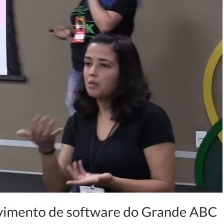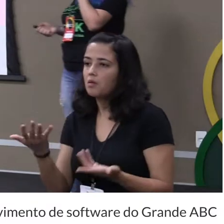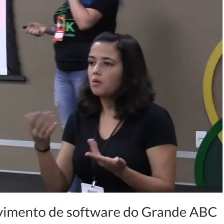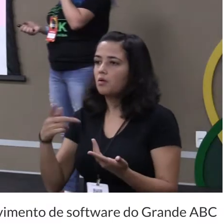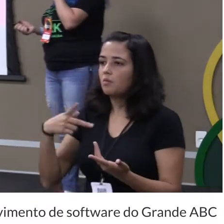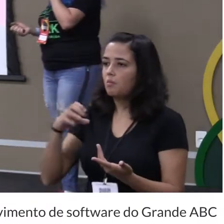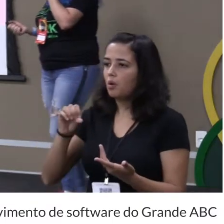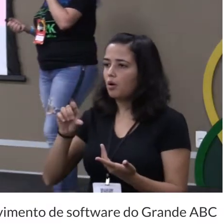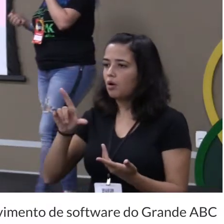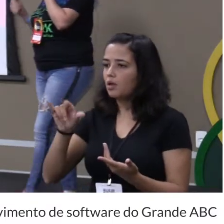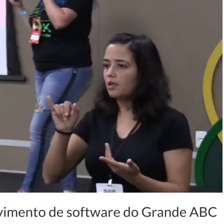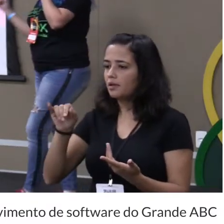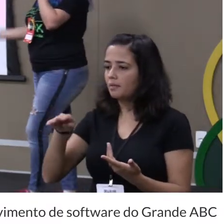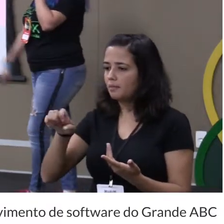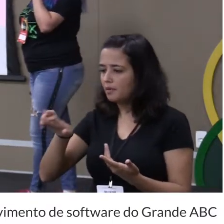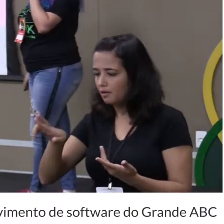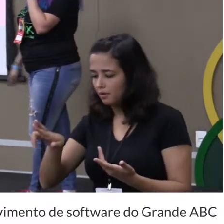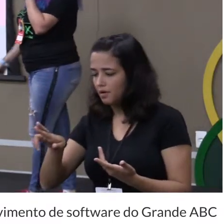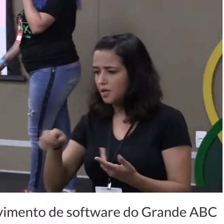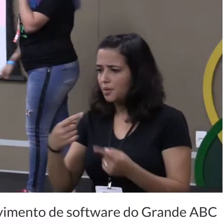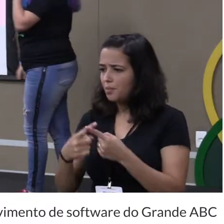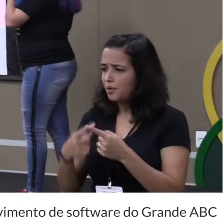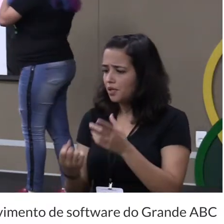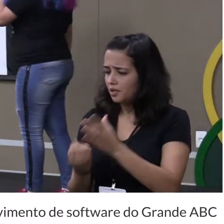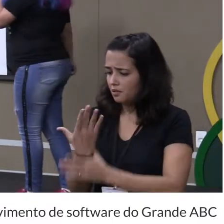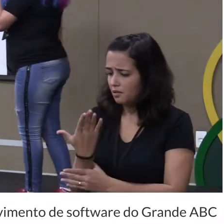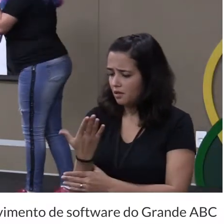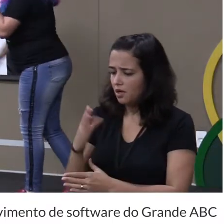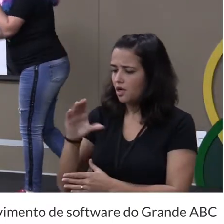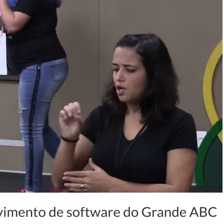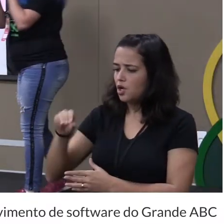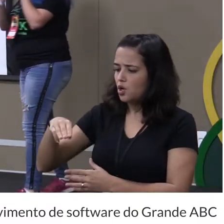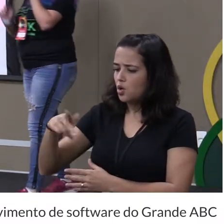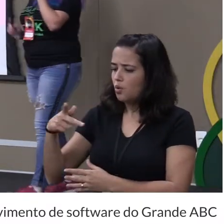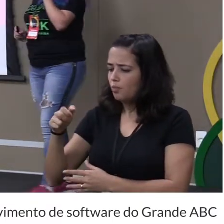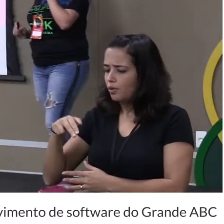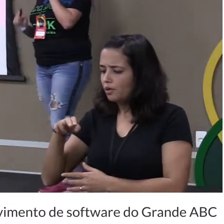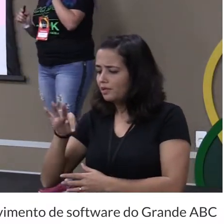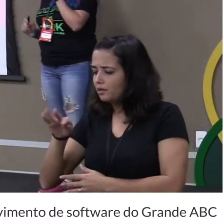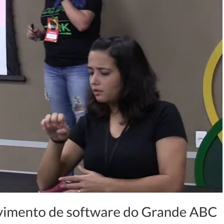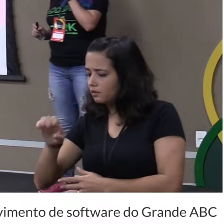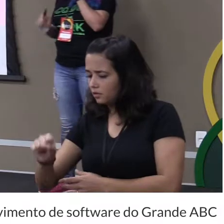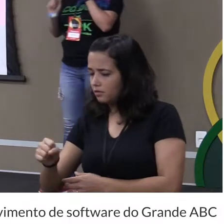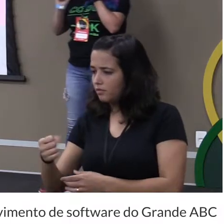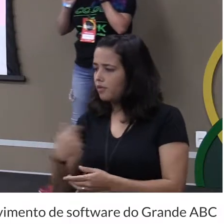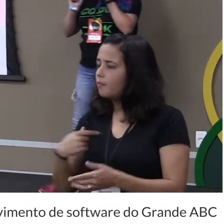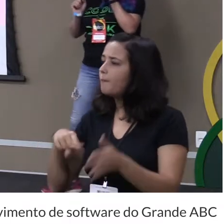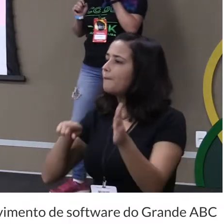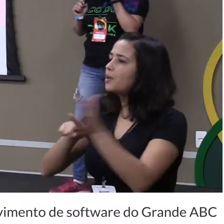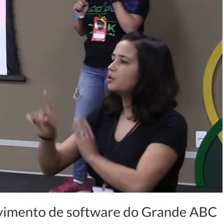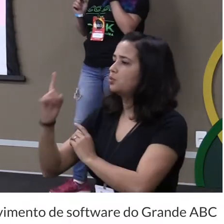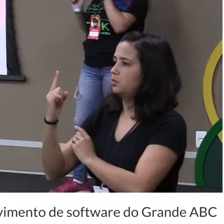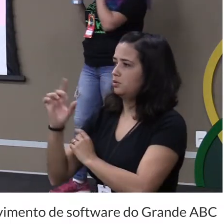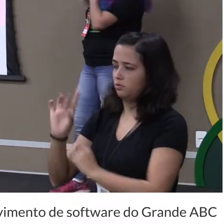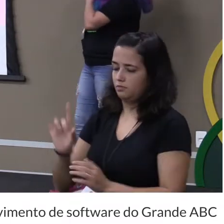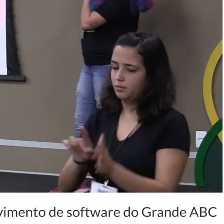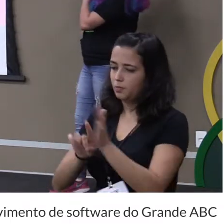por que eu deveria criar componentes nativos eu vou fazer só uma perguntinha aqui só uma